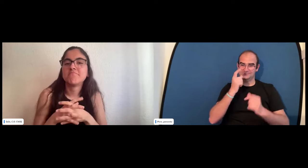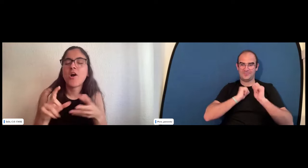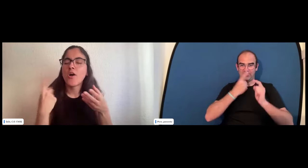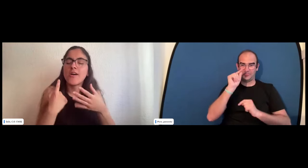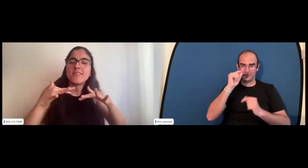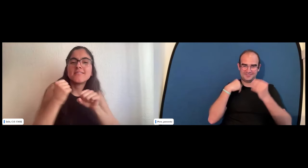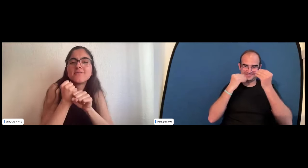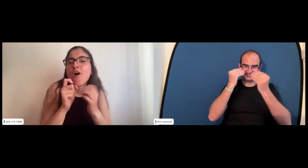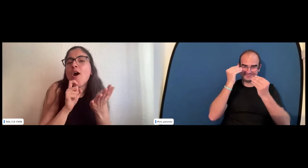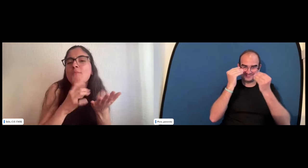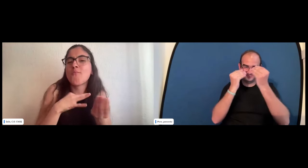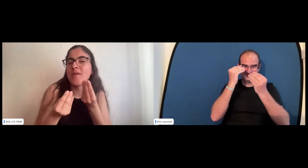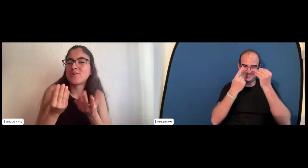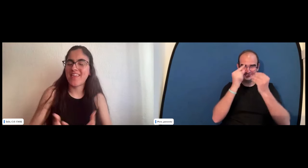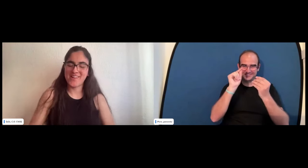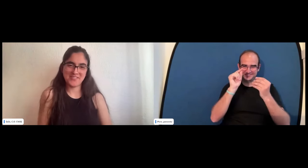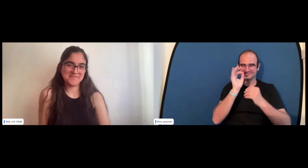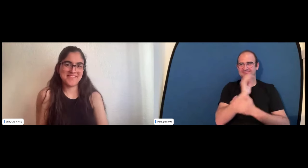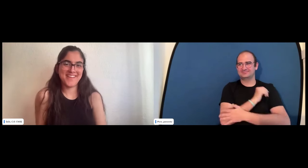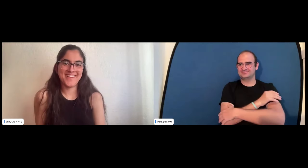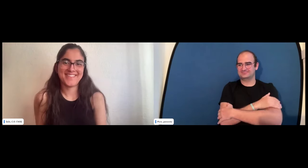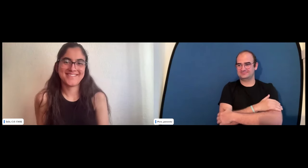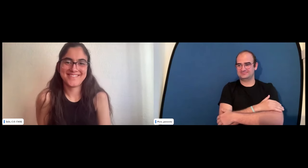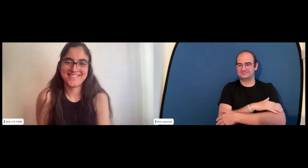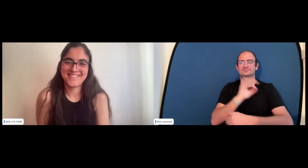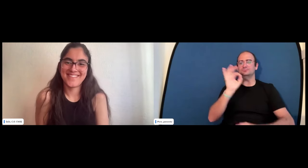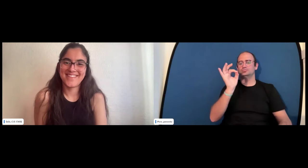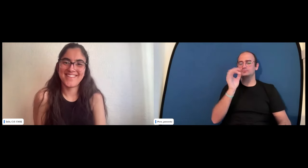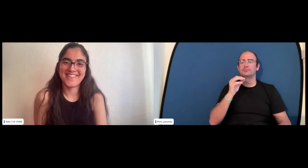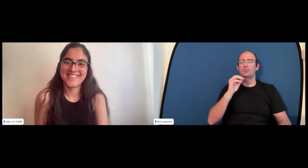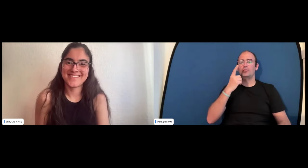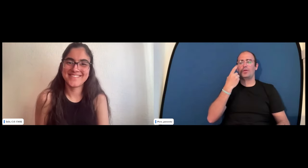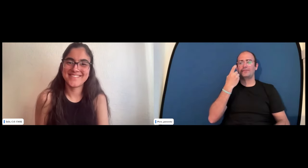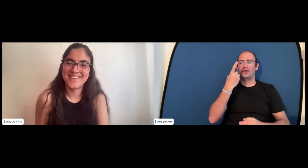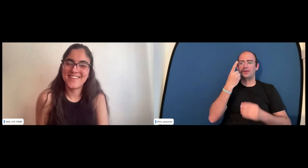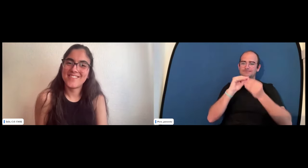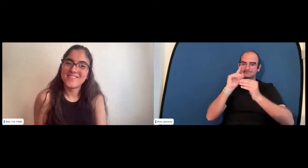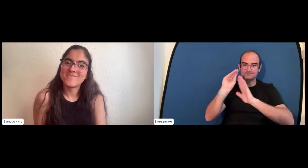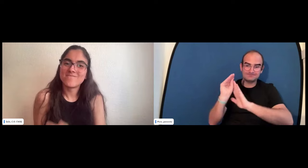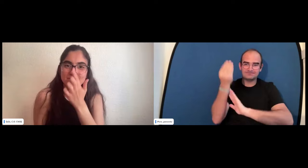recomiendas que lo hagan? ¿cómo podemos hacerlo? David un minutito que piense